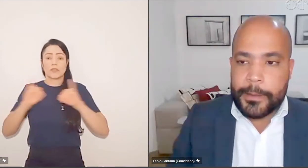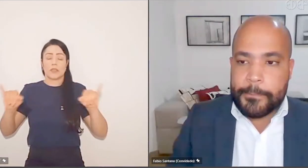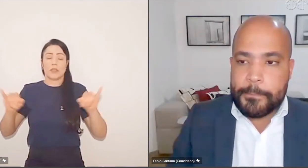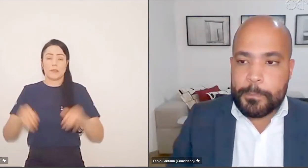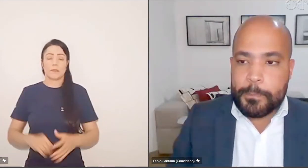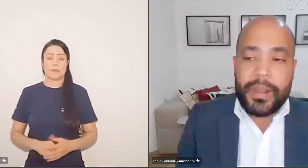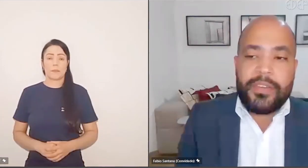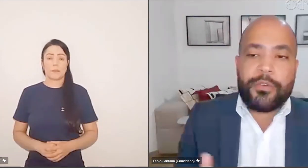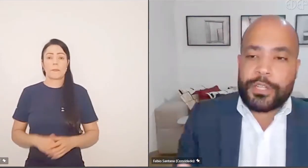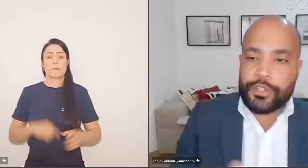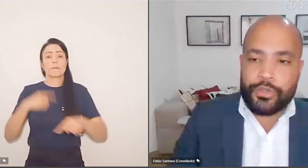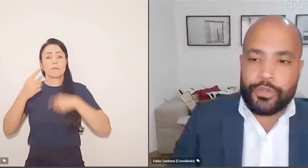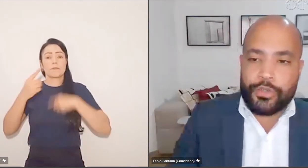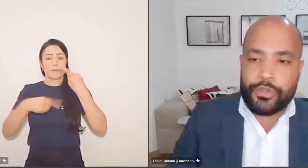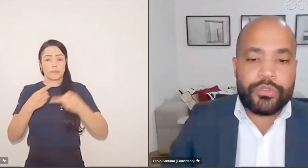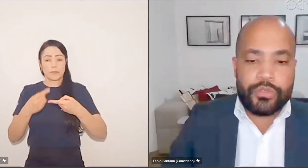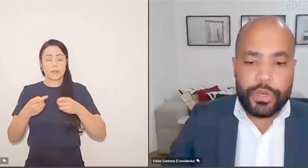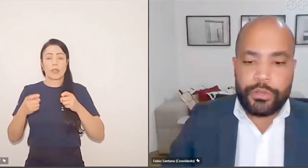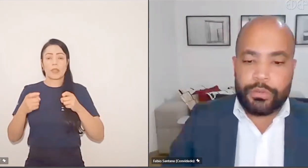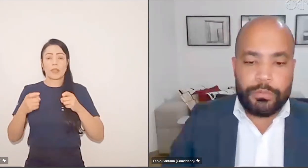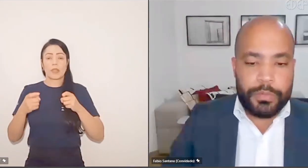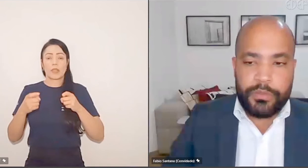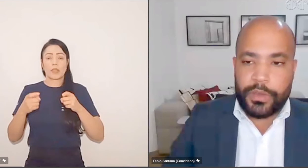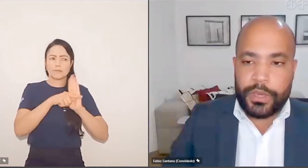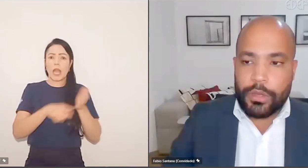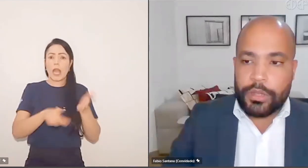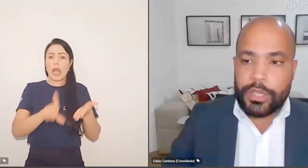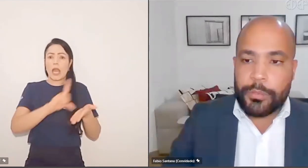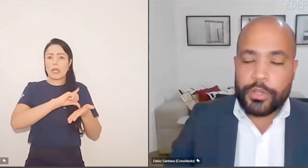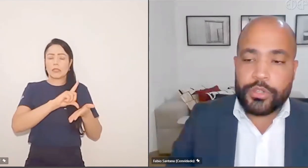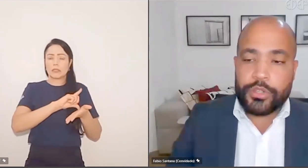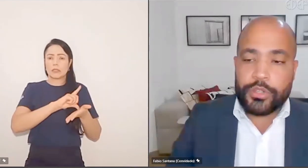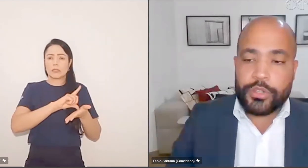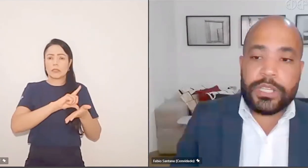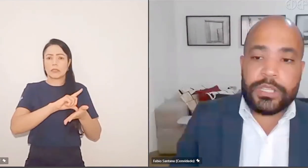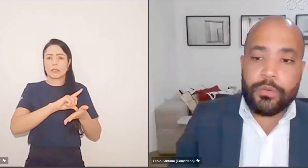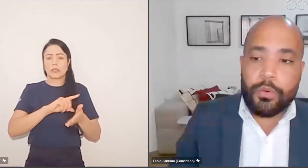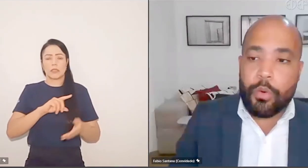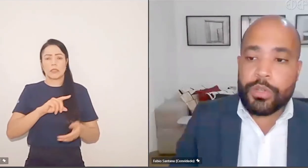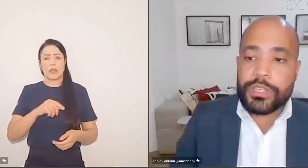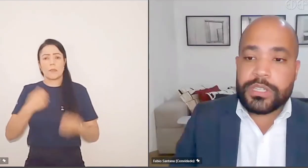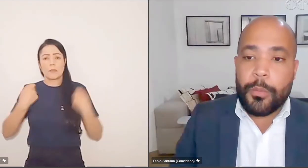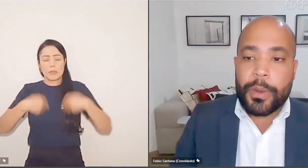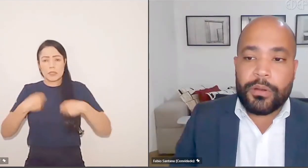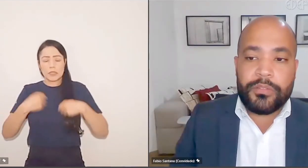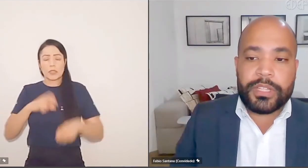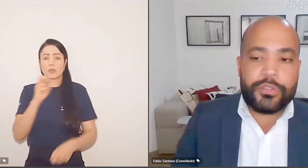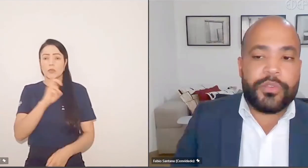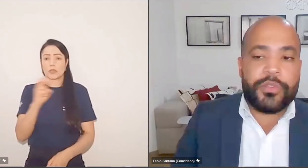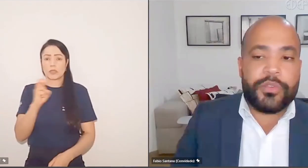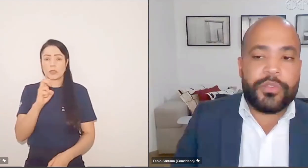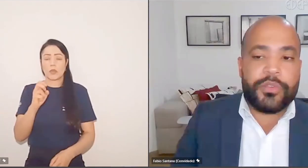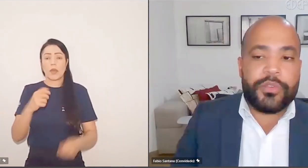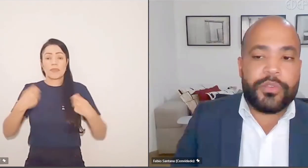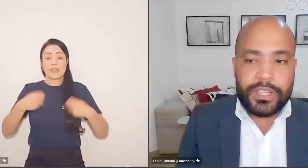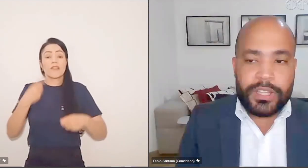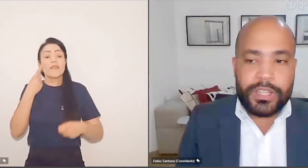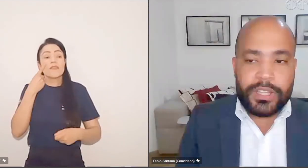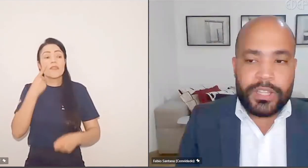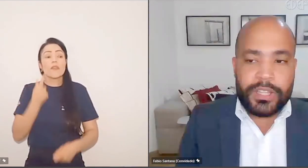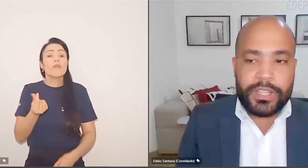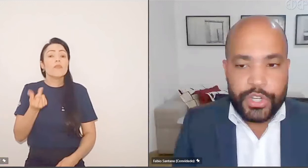Depois, a consulta prévia ao NATJUS, no enunciado 18, perfeito. Depois, o enunciado 55, condição para o levantamento de valores.